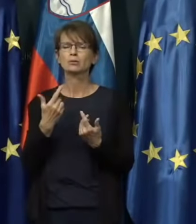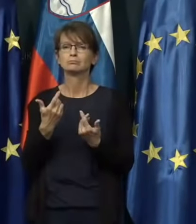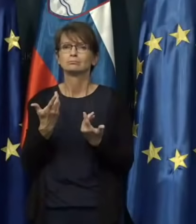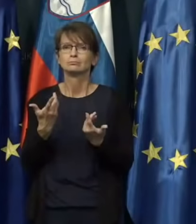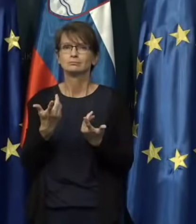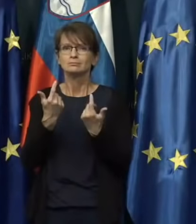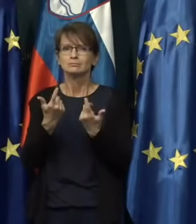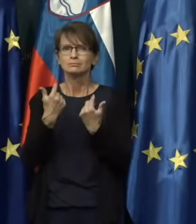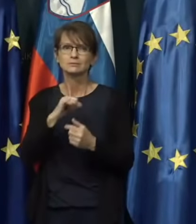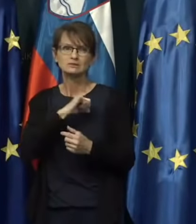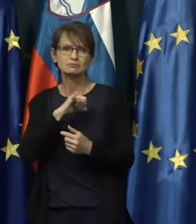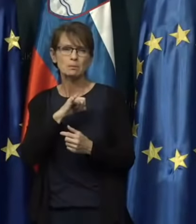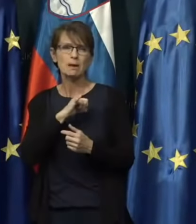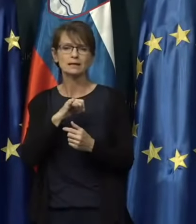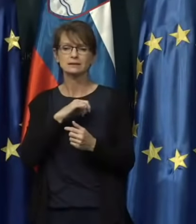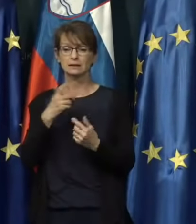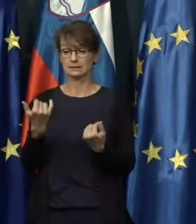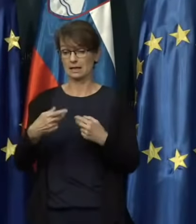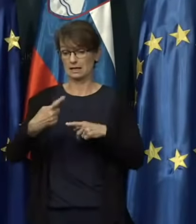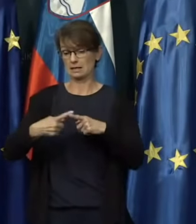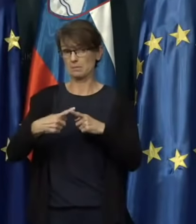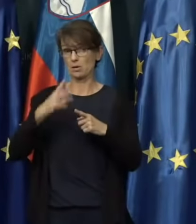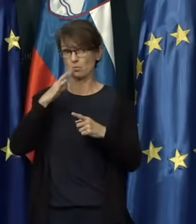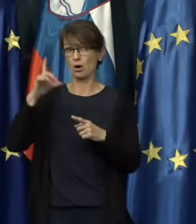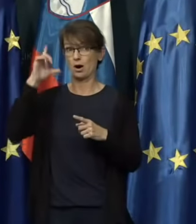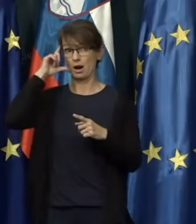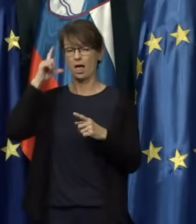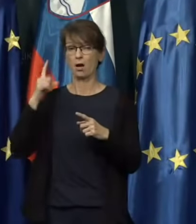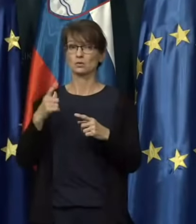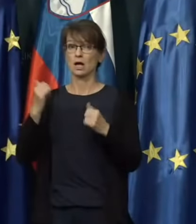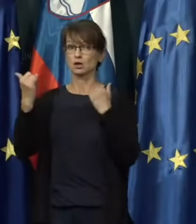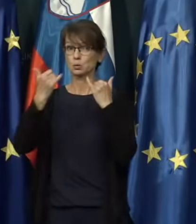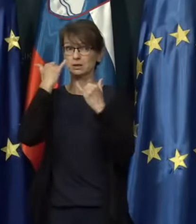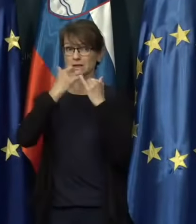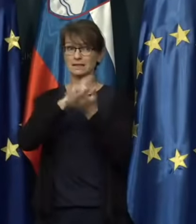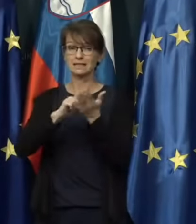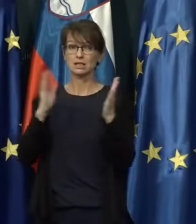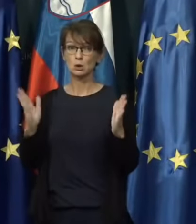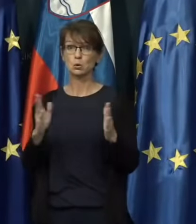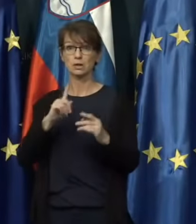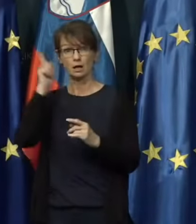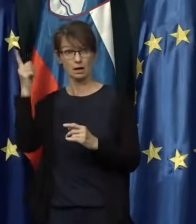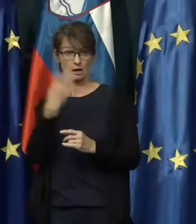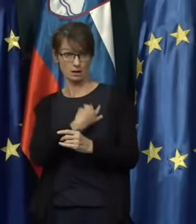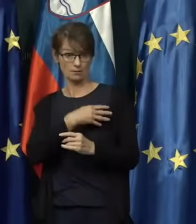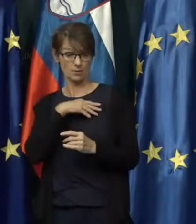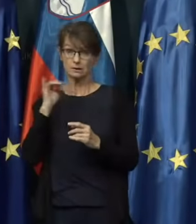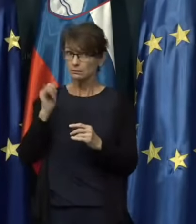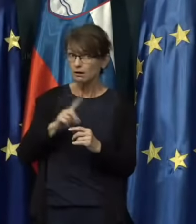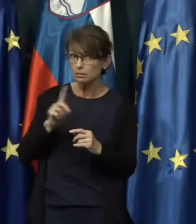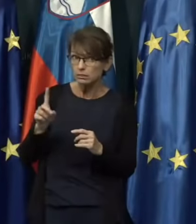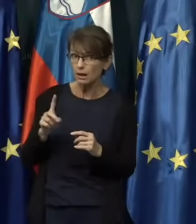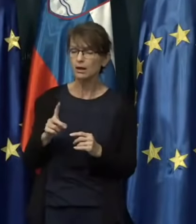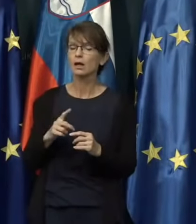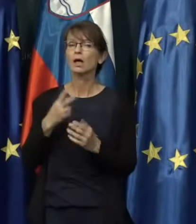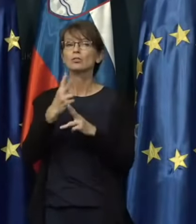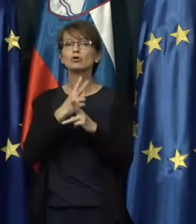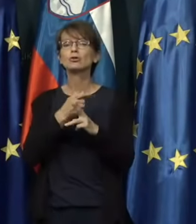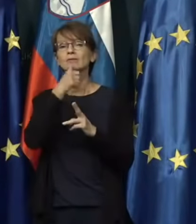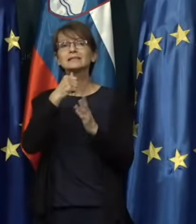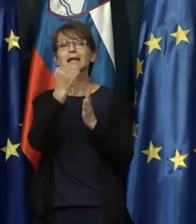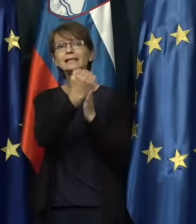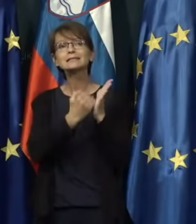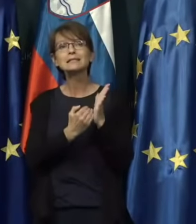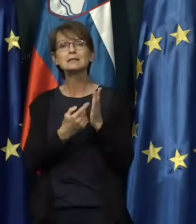bližamo se glavni turistični sezoni, torej, dopust na Hrvaškem, da ali ne, dopust v državi zelenega seznama,